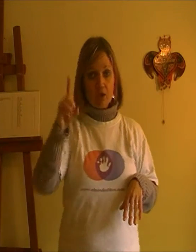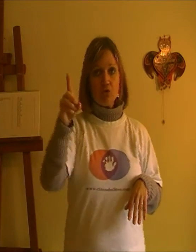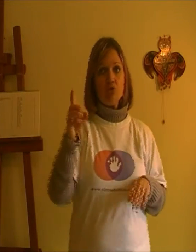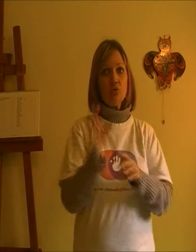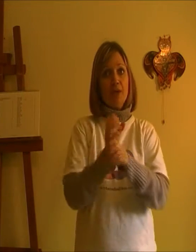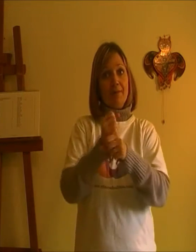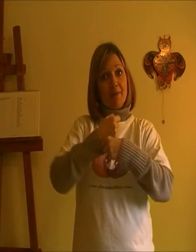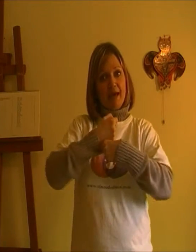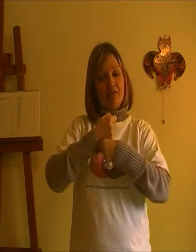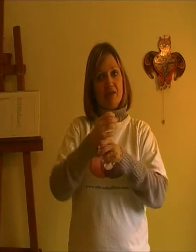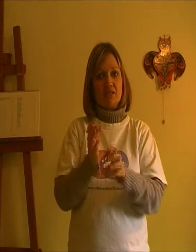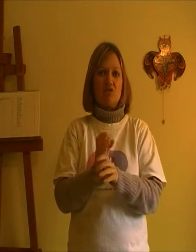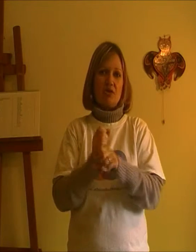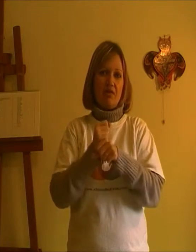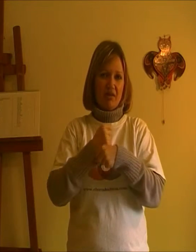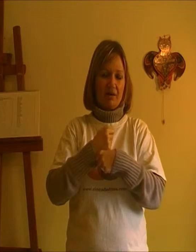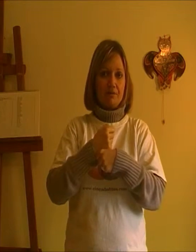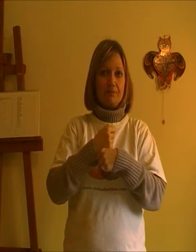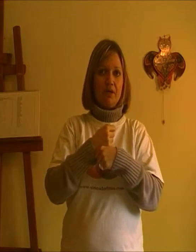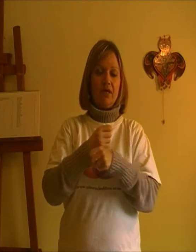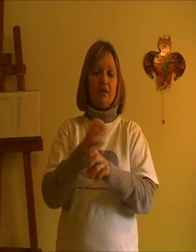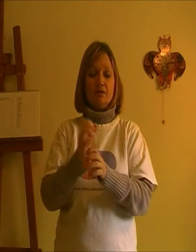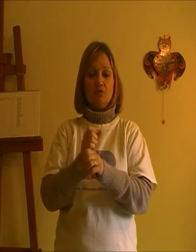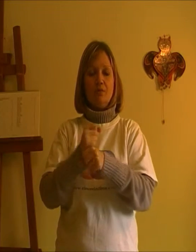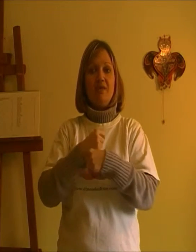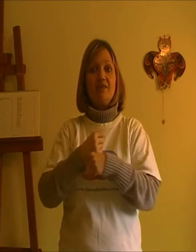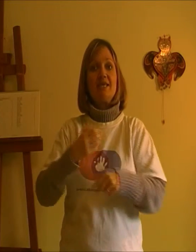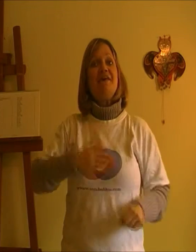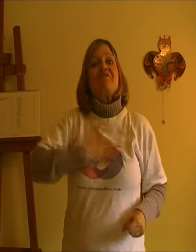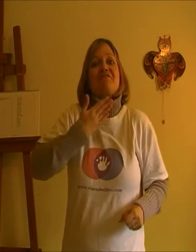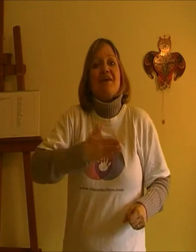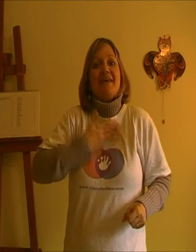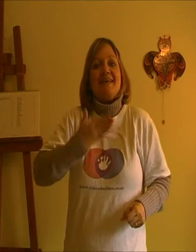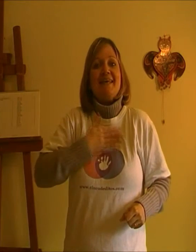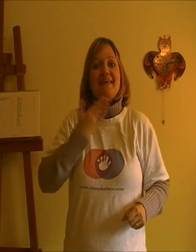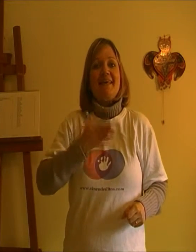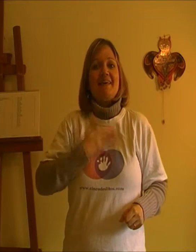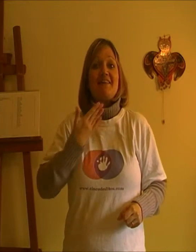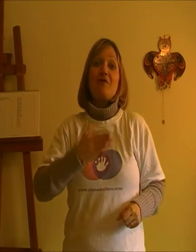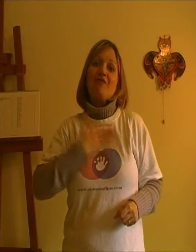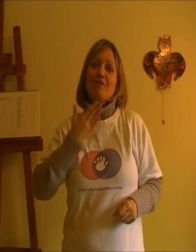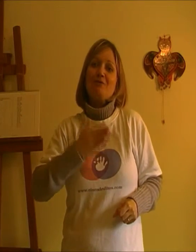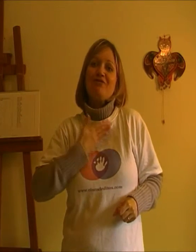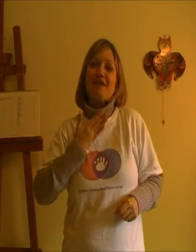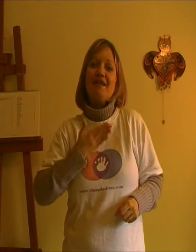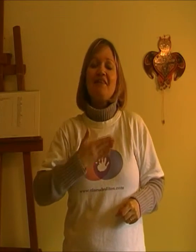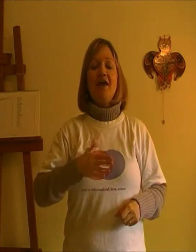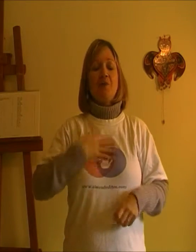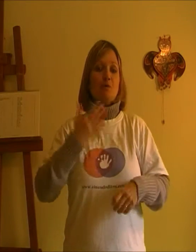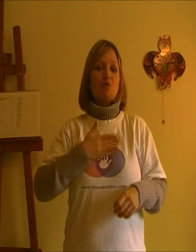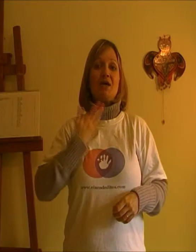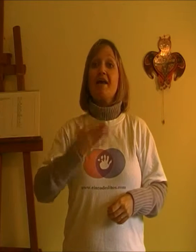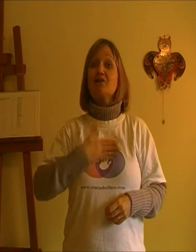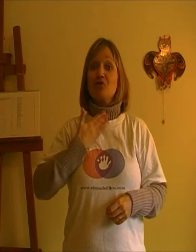Tú me haces, esto es hacer, ¿vale? Tú me haces feliz. Y cuando hacemos feliz, ponemos una cara